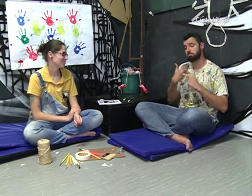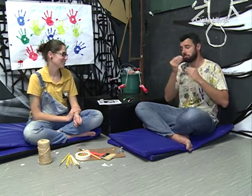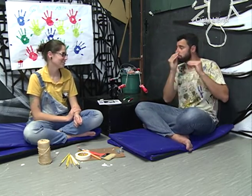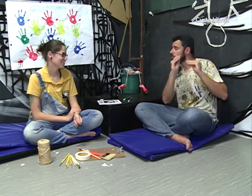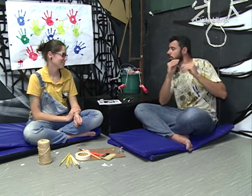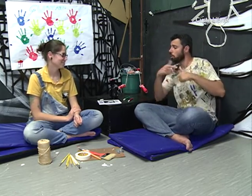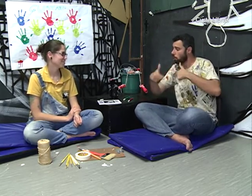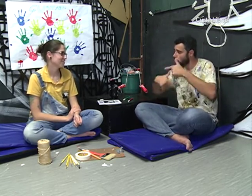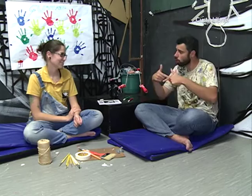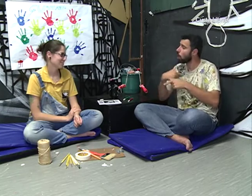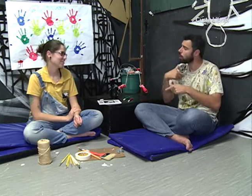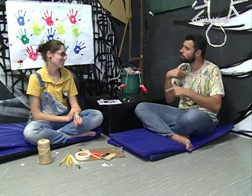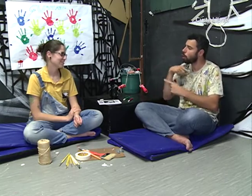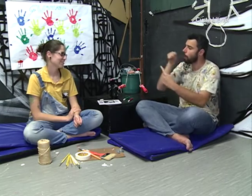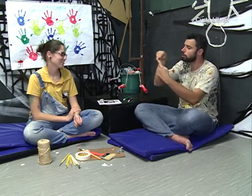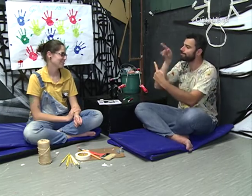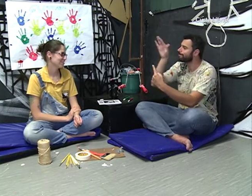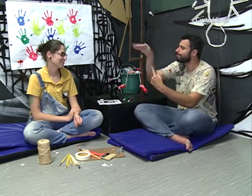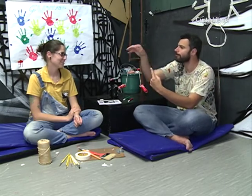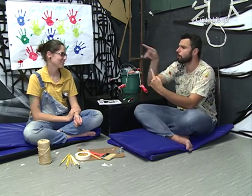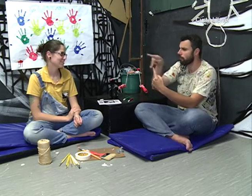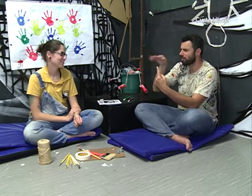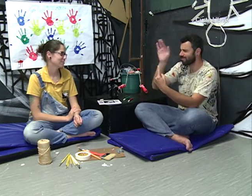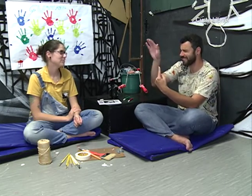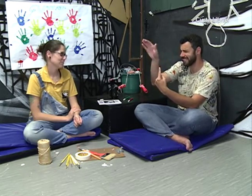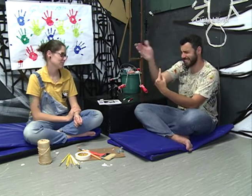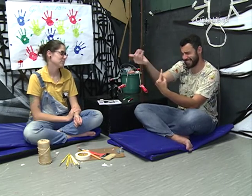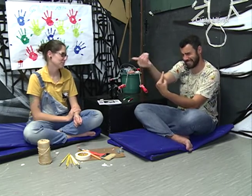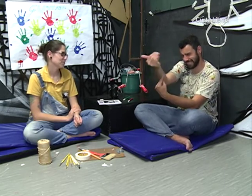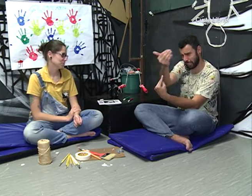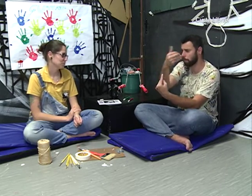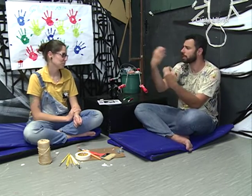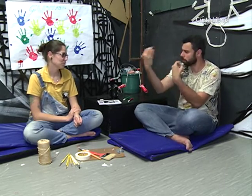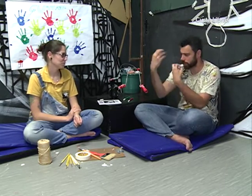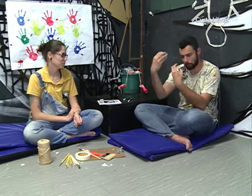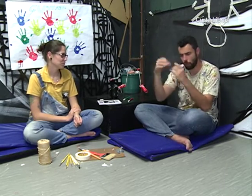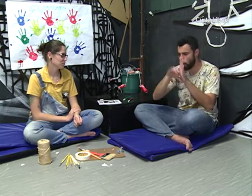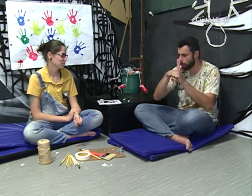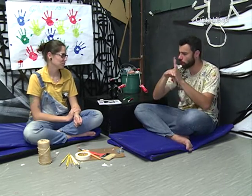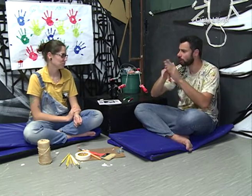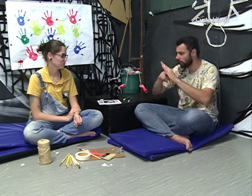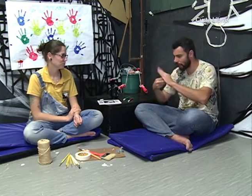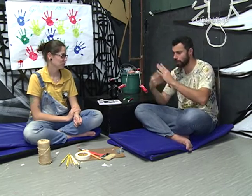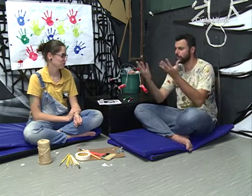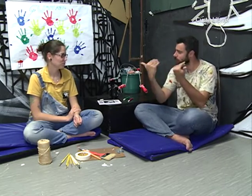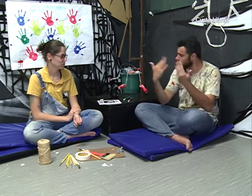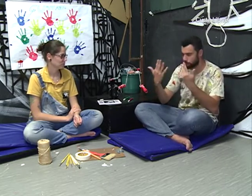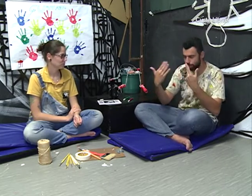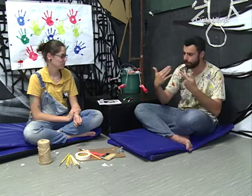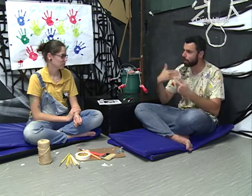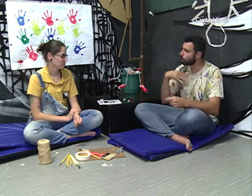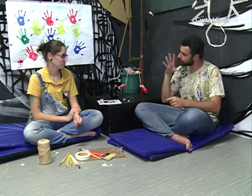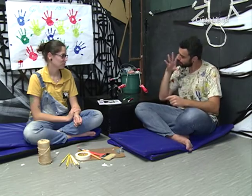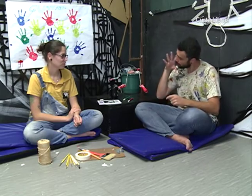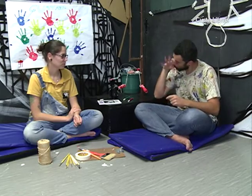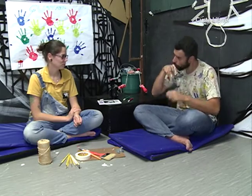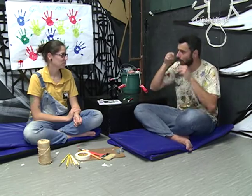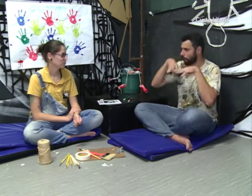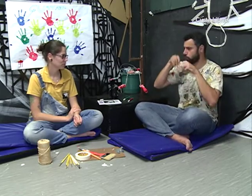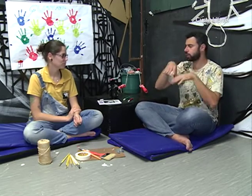Chamava os professores, tirava minhas dúvidas, buscava os conceitos necessários. Eu fui muito persistente e abusado.